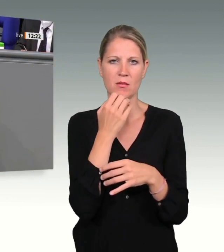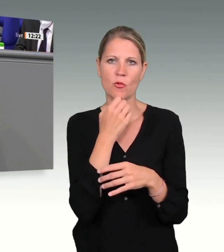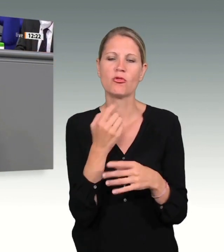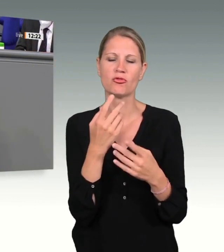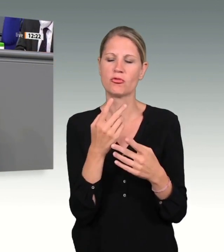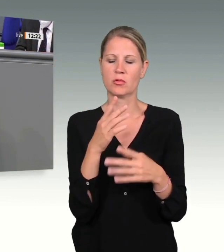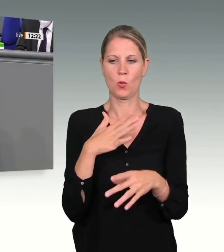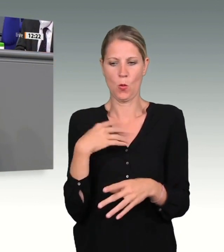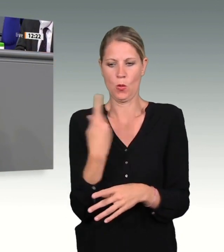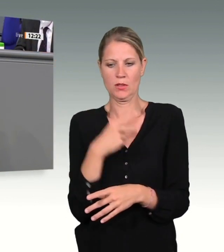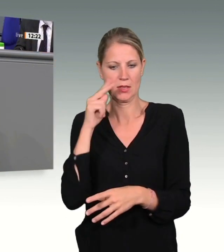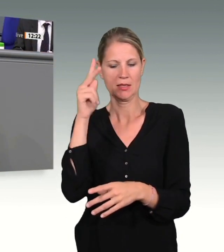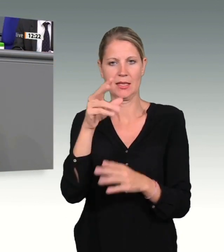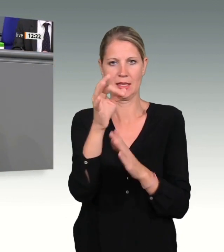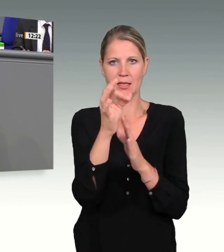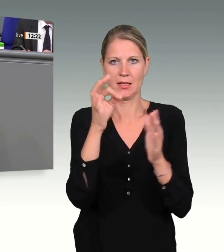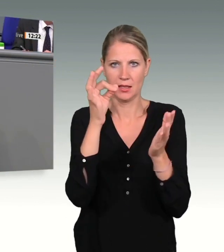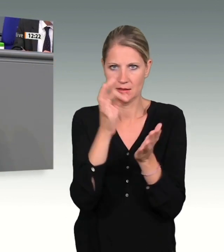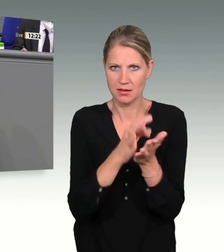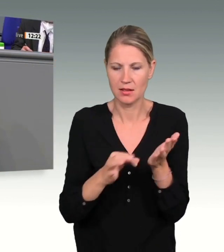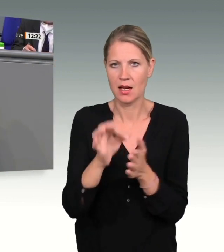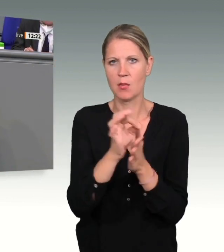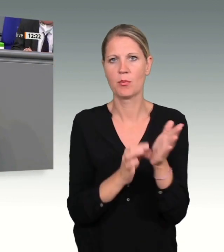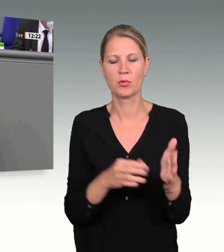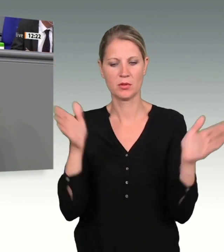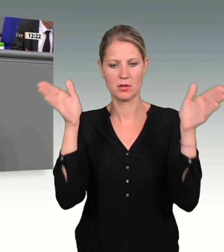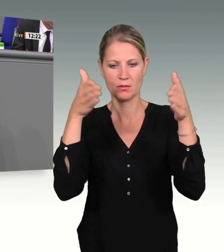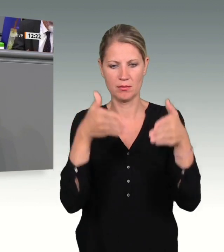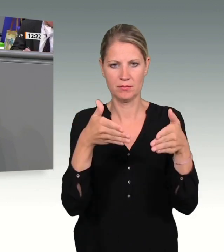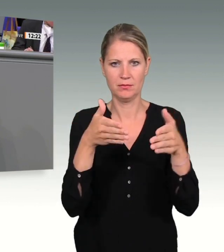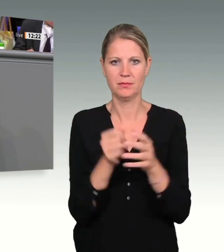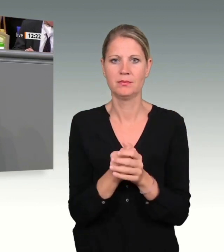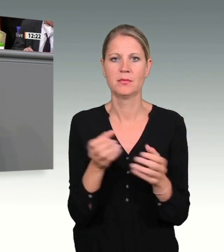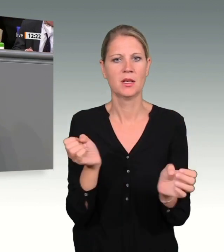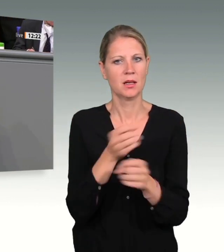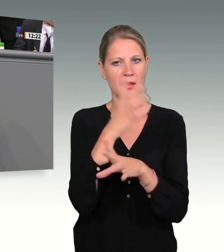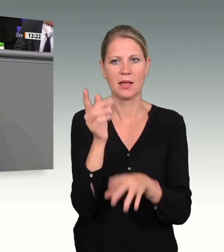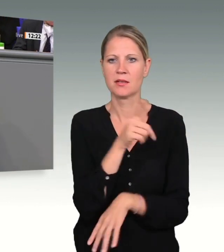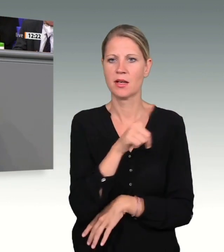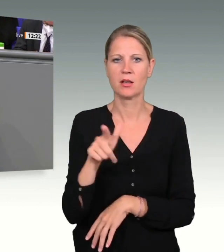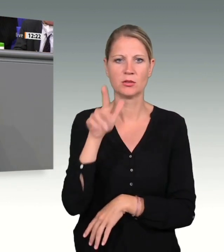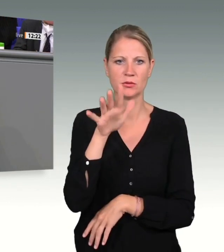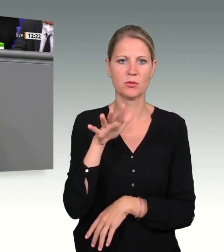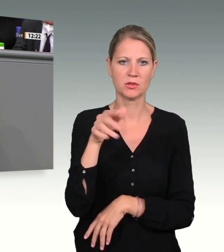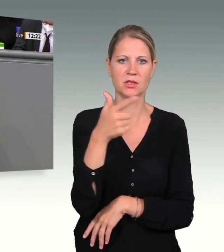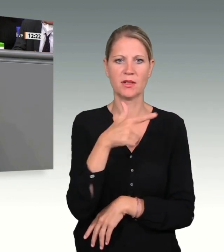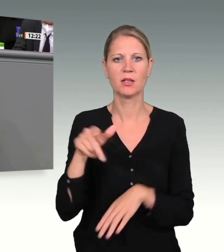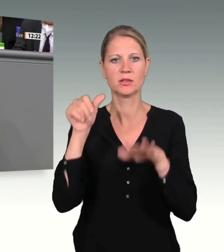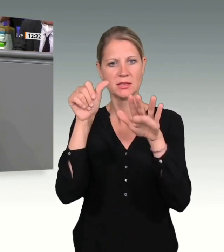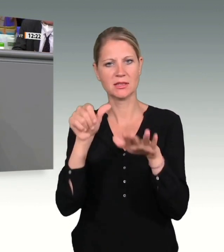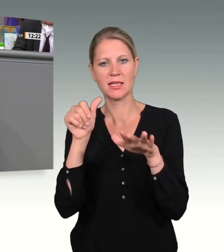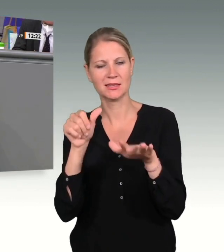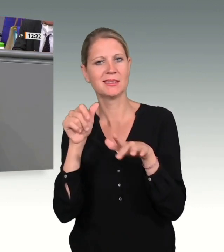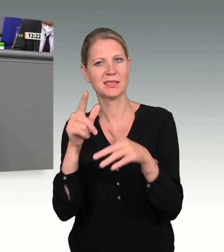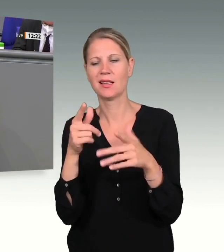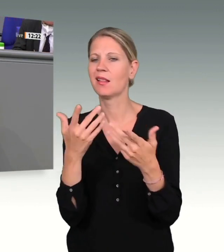dass die besonderen Umstände der Jahre 2015 und 2016 Amrisplan begünstigt haben. Die Einwanderung von über einer Million Menschen in kurzer